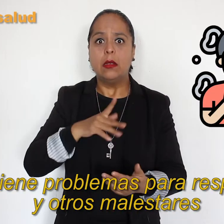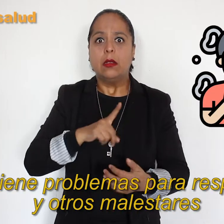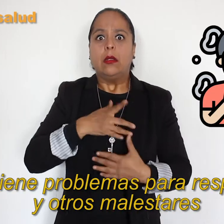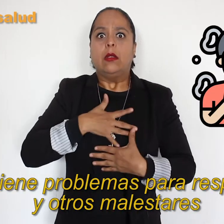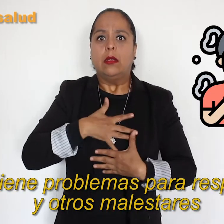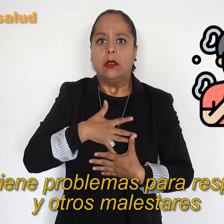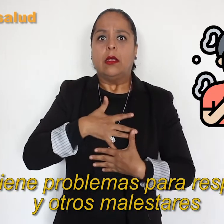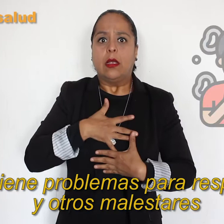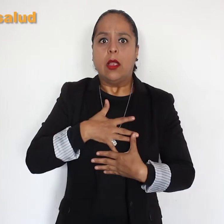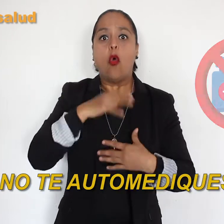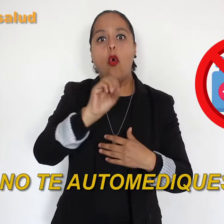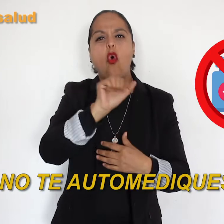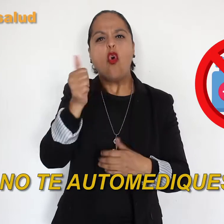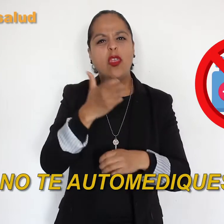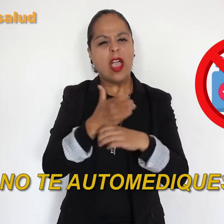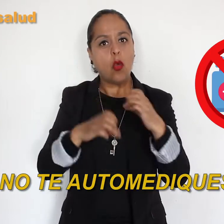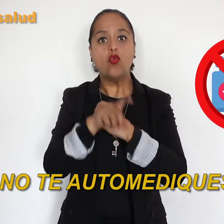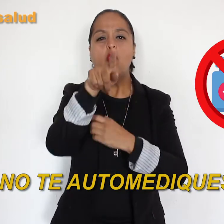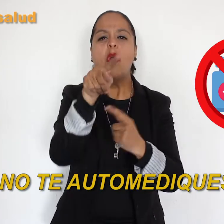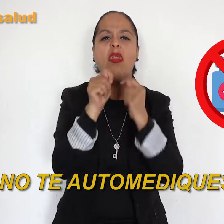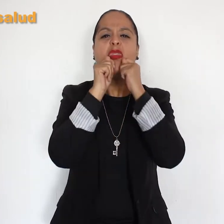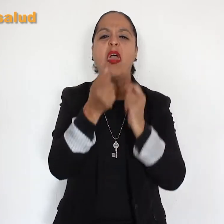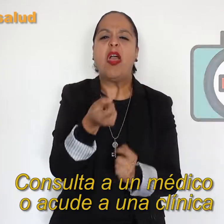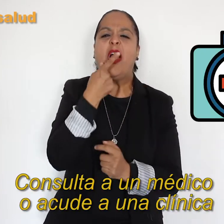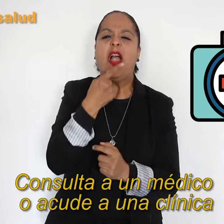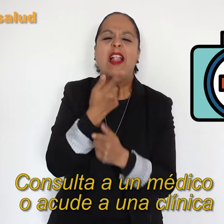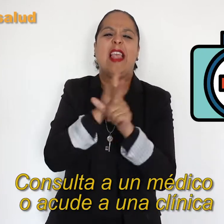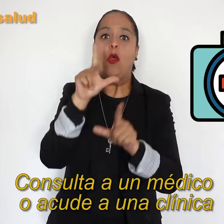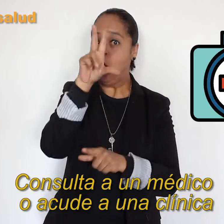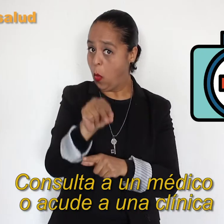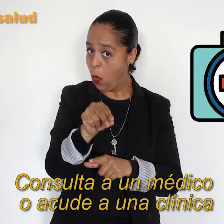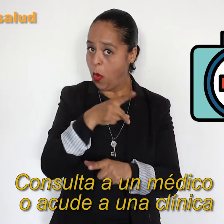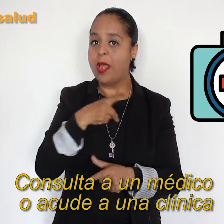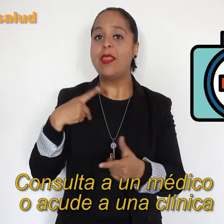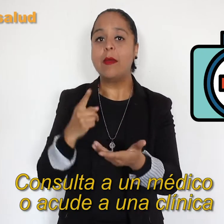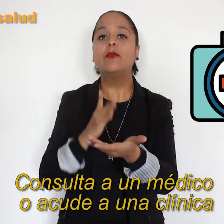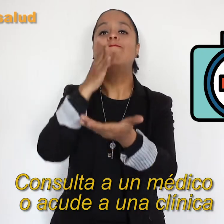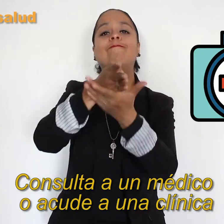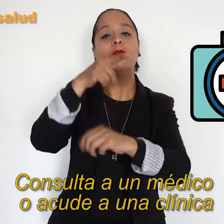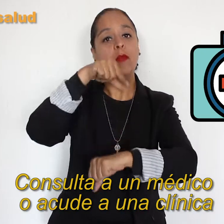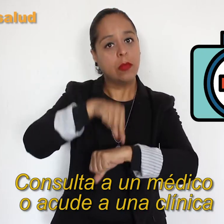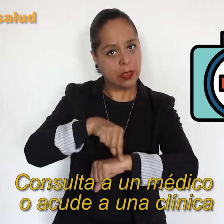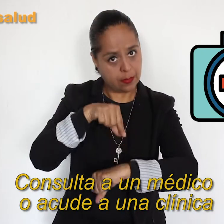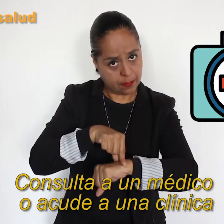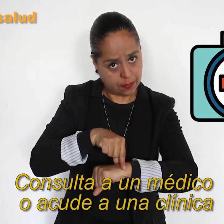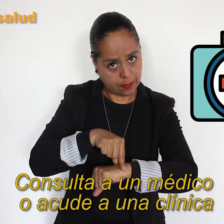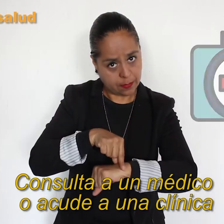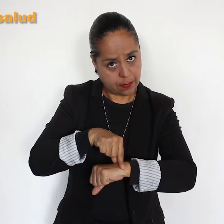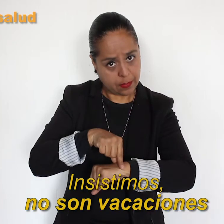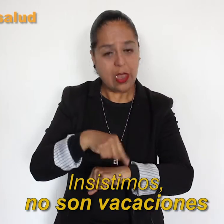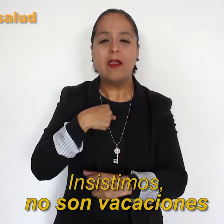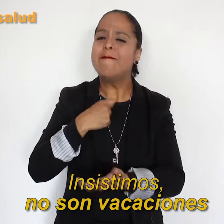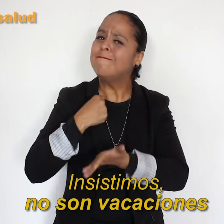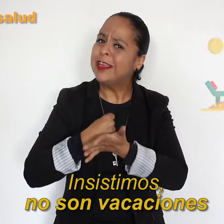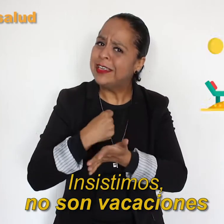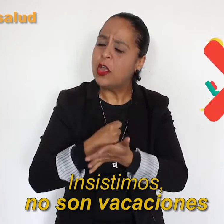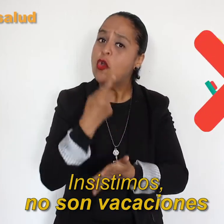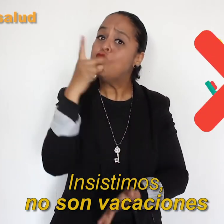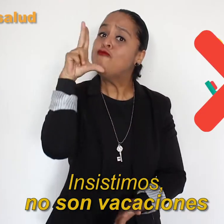malestares, no te automediques. Consulta a un médico o acude a una clínica. Insistimos, no son